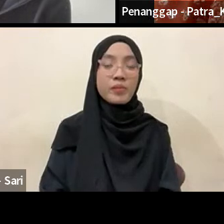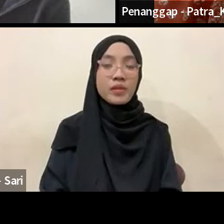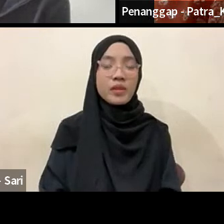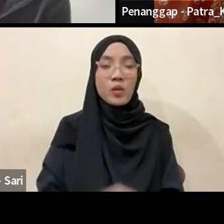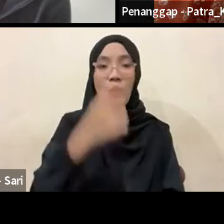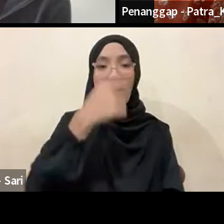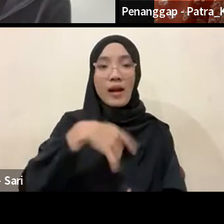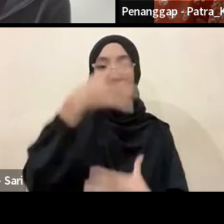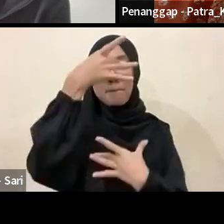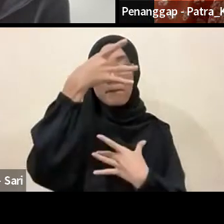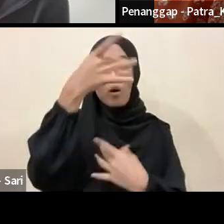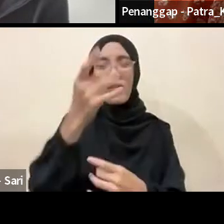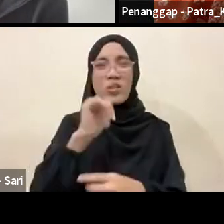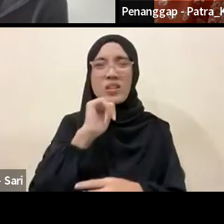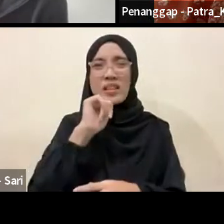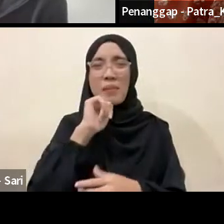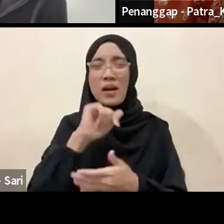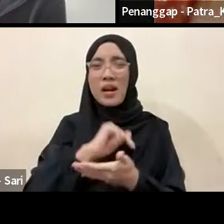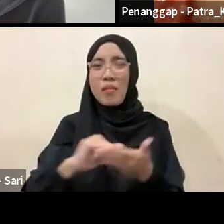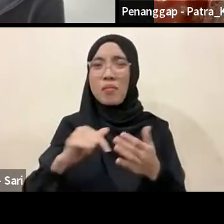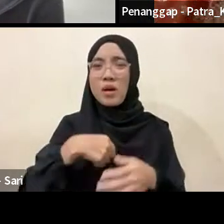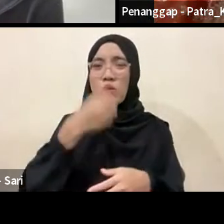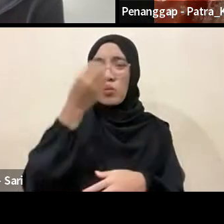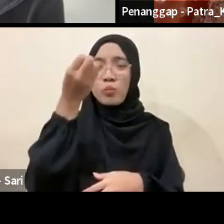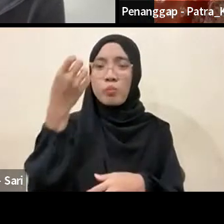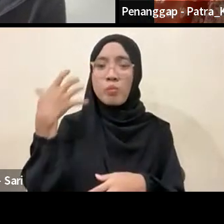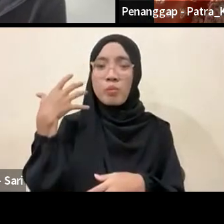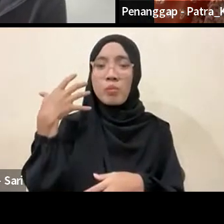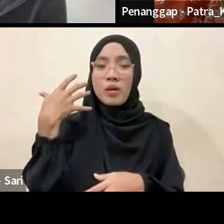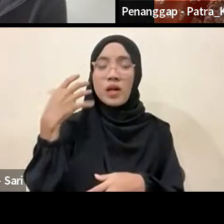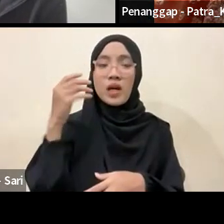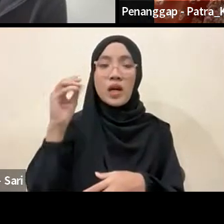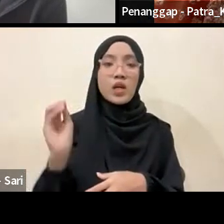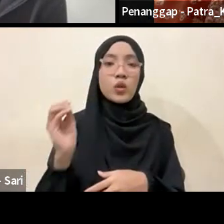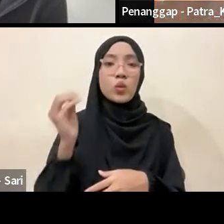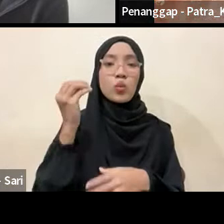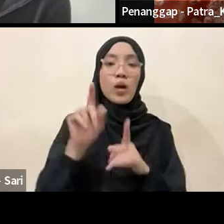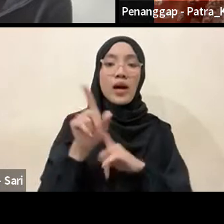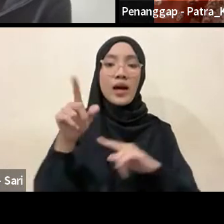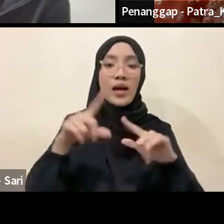Siapa Ibu? Lupa saya namanya. Ketua IABI sekarang.